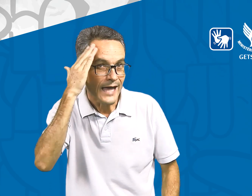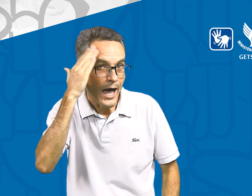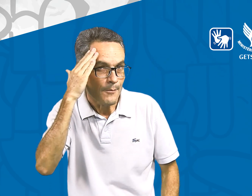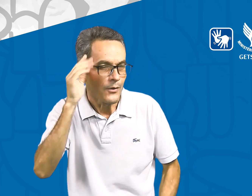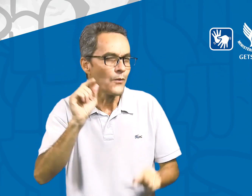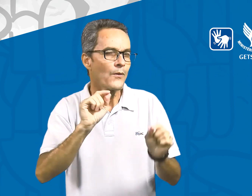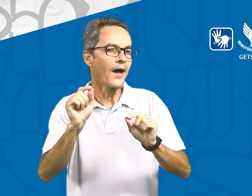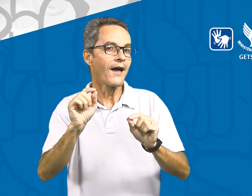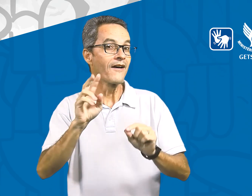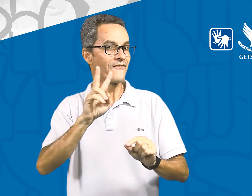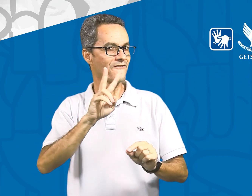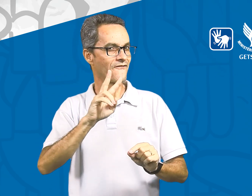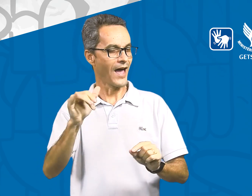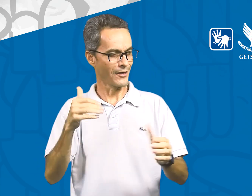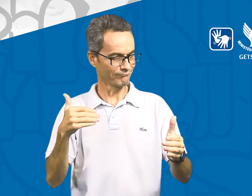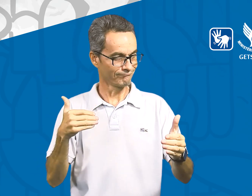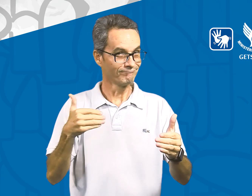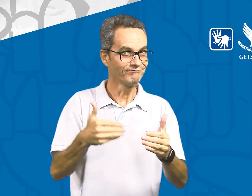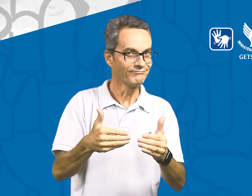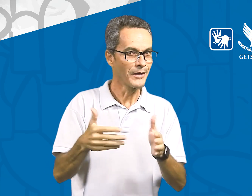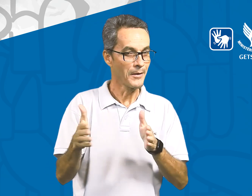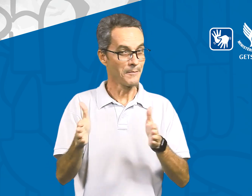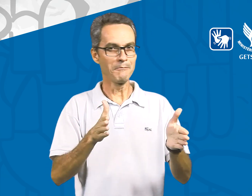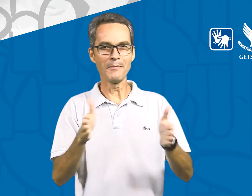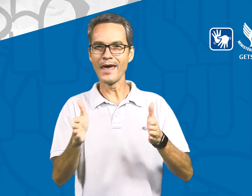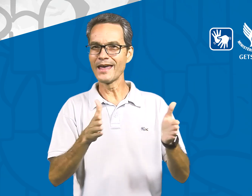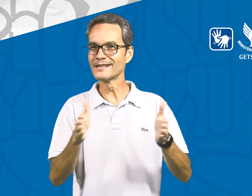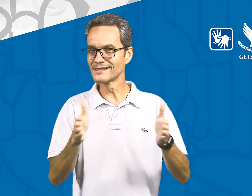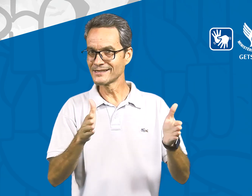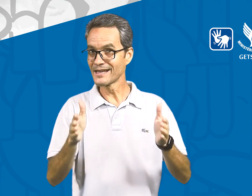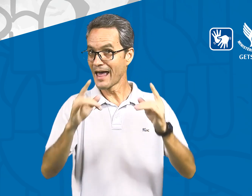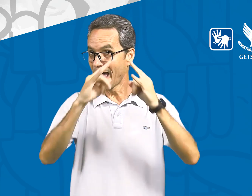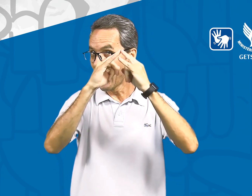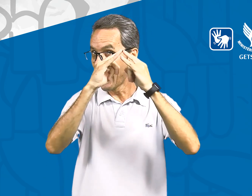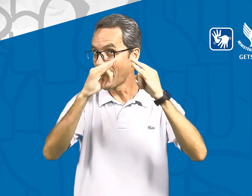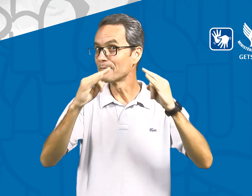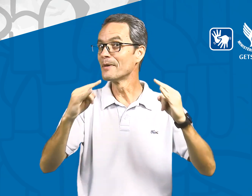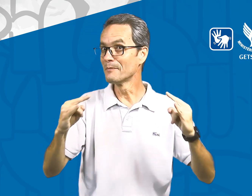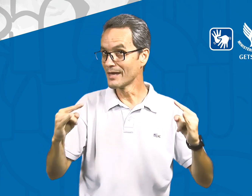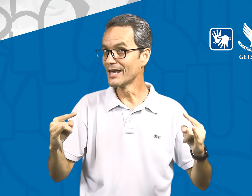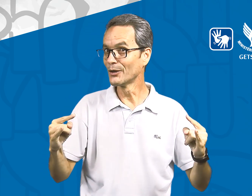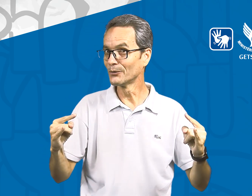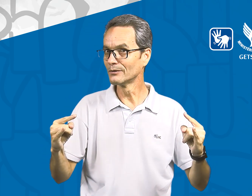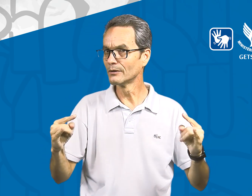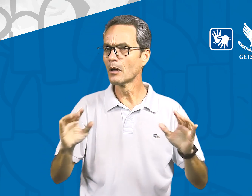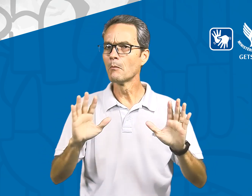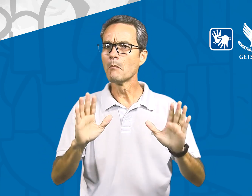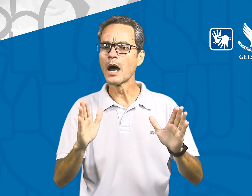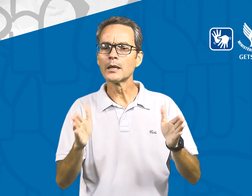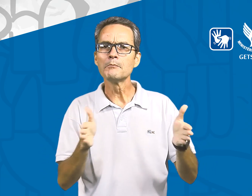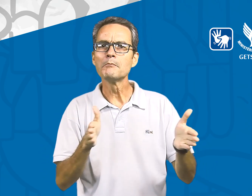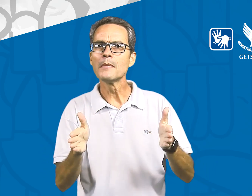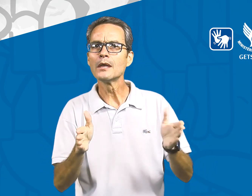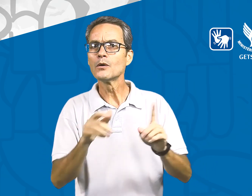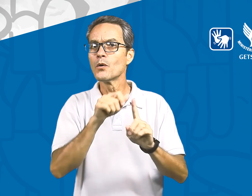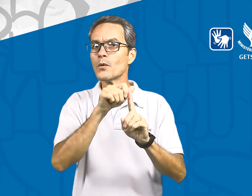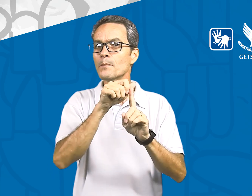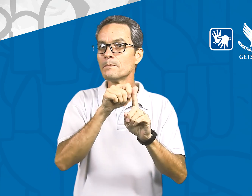novidade? Está próximo o período do acampamento. Será em setembro.